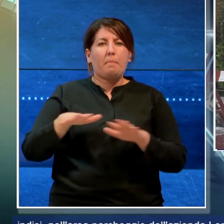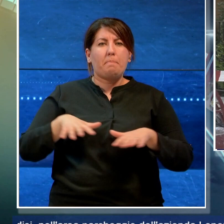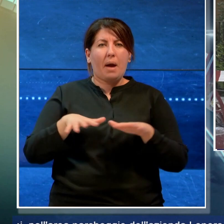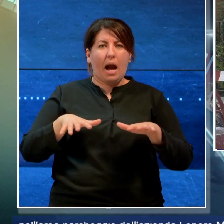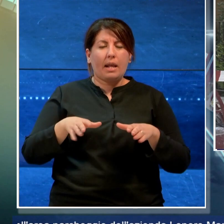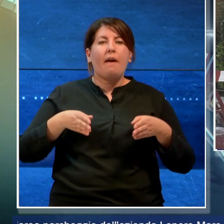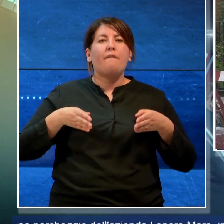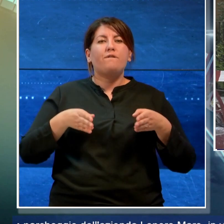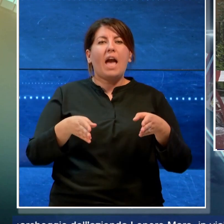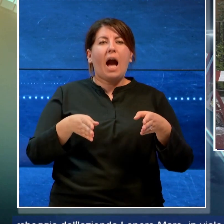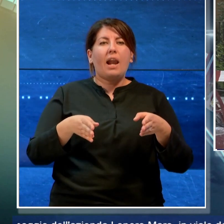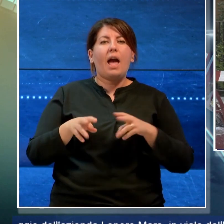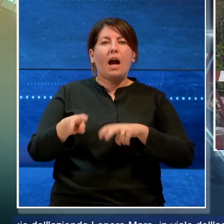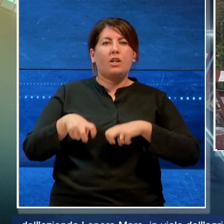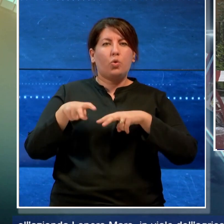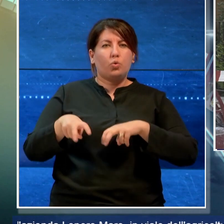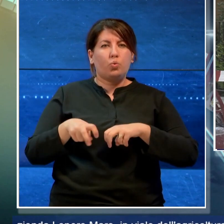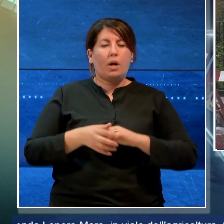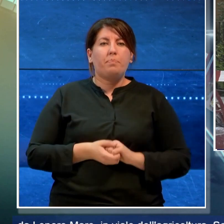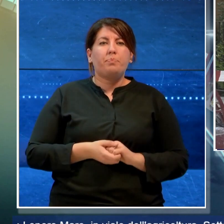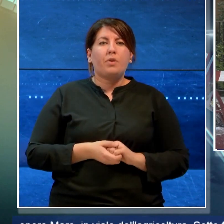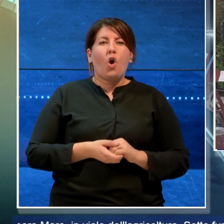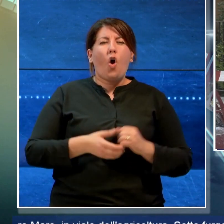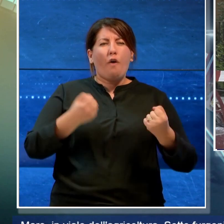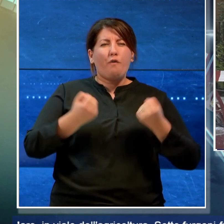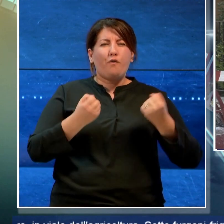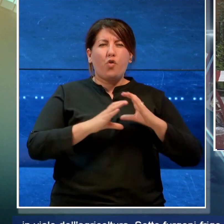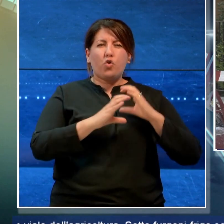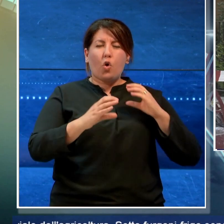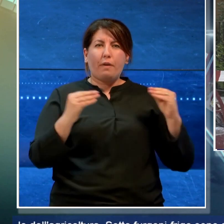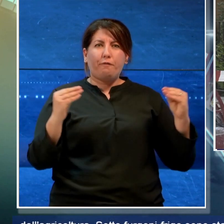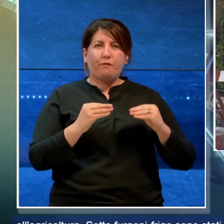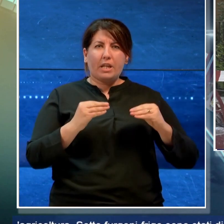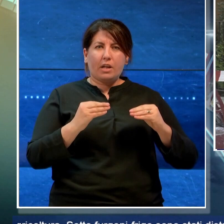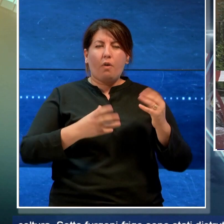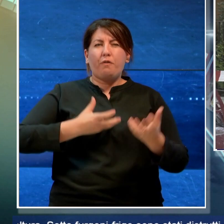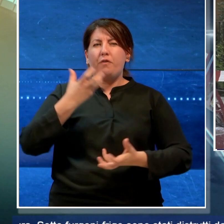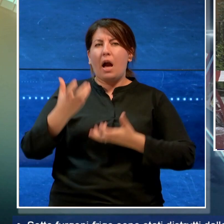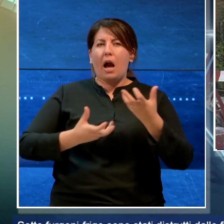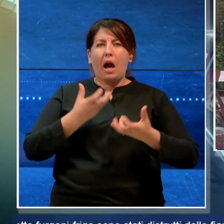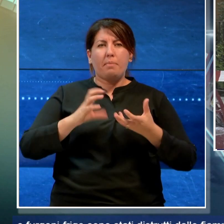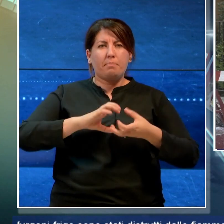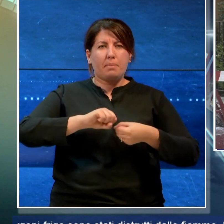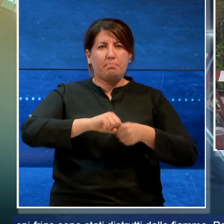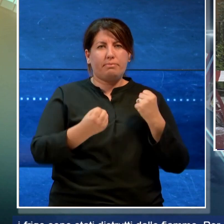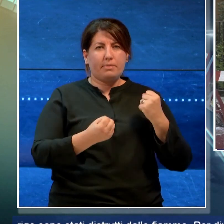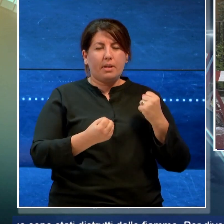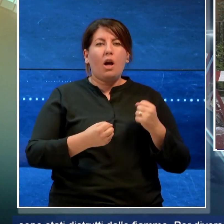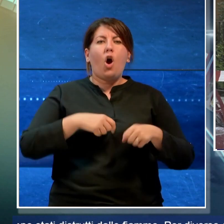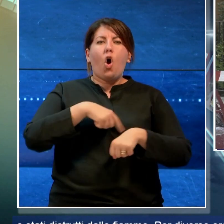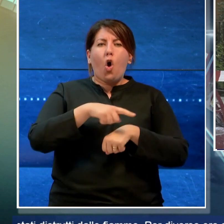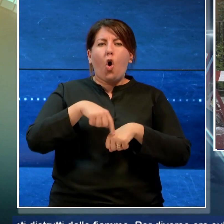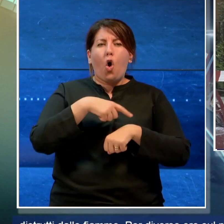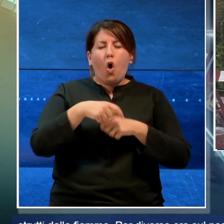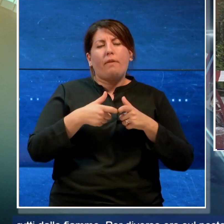agricoltura Sette furgoni frigo sono stati distrutti dalle fiamme Per diverse ore